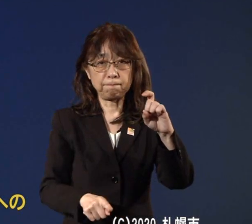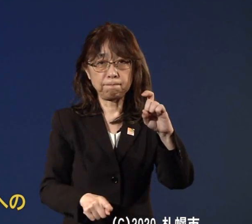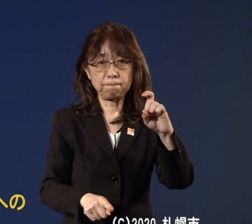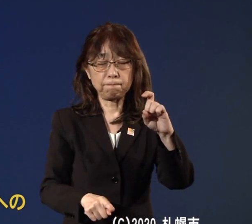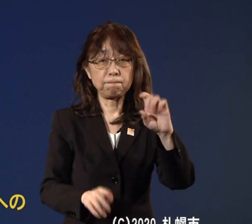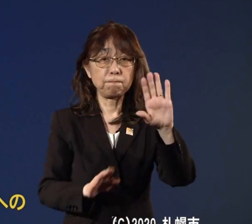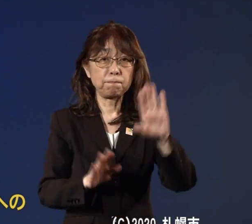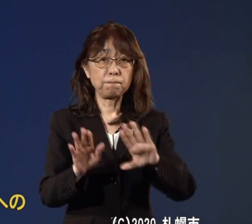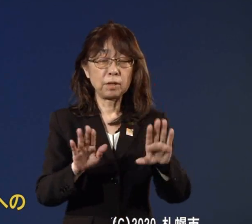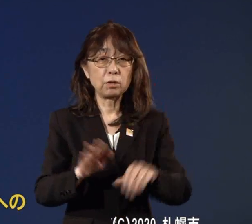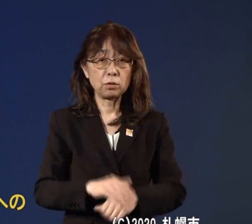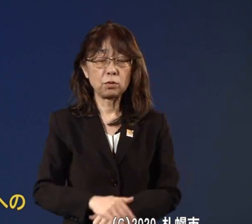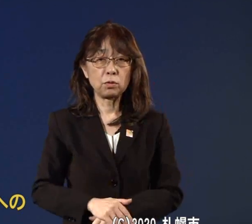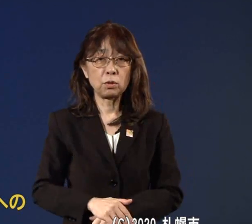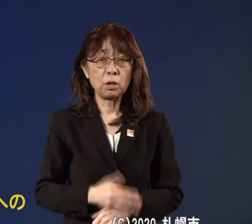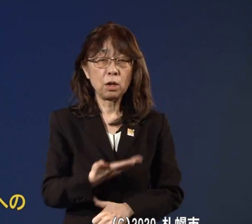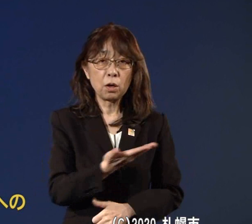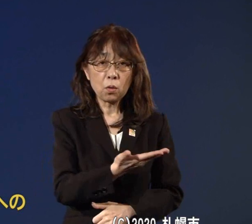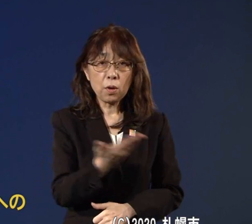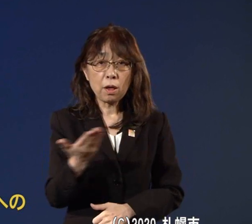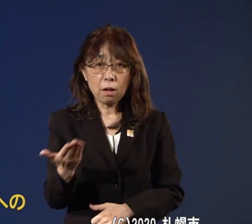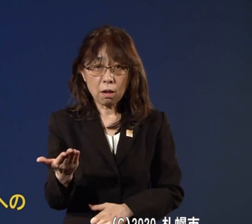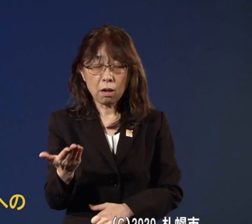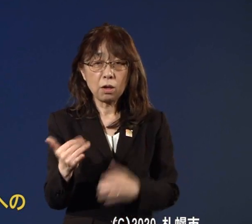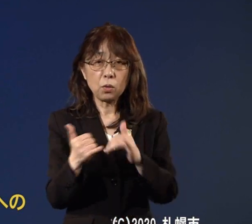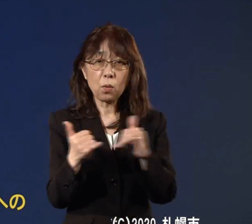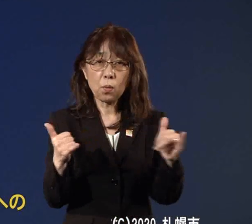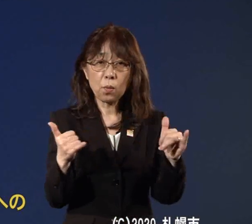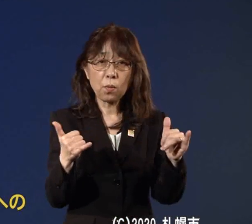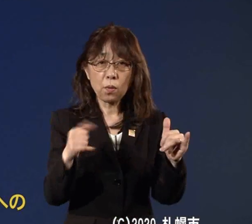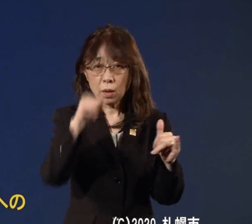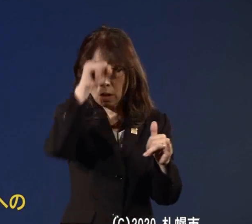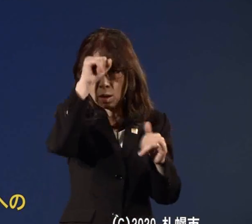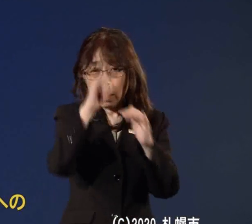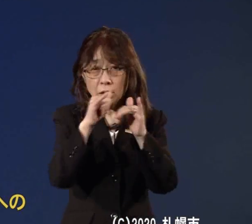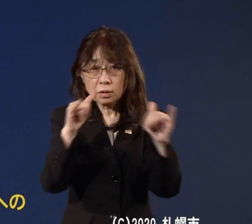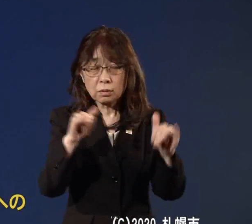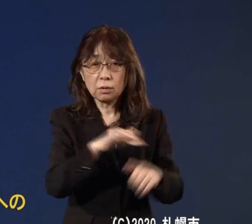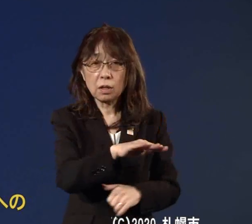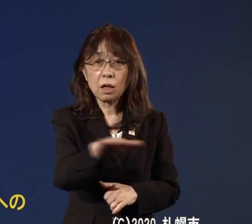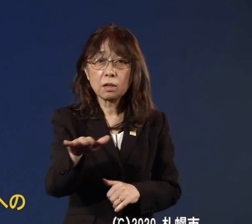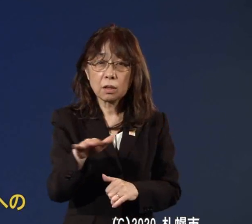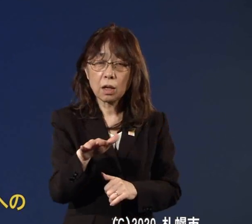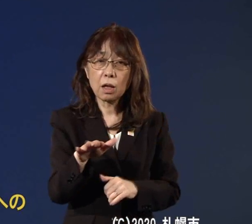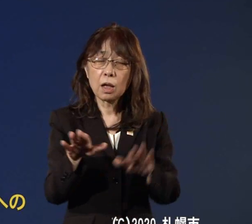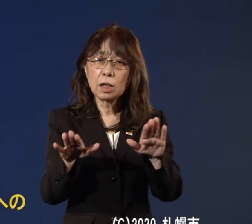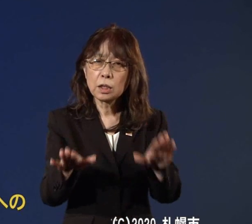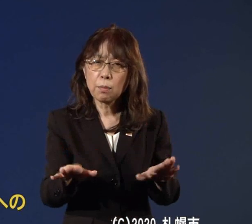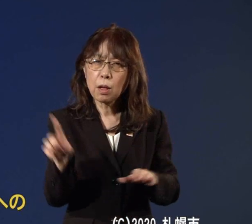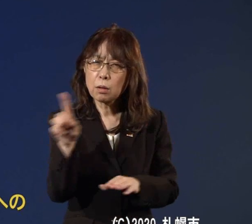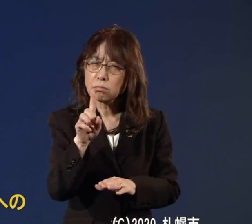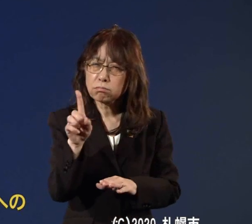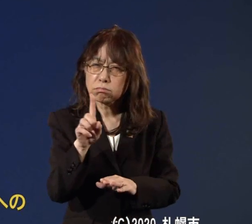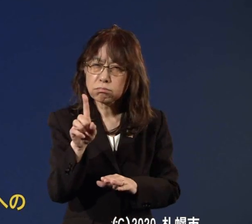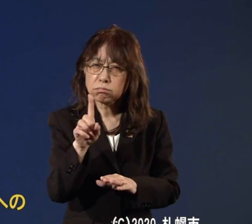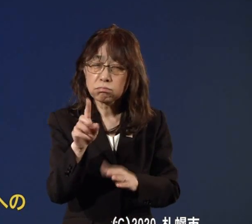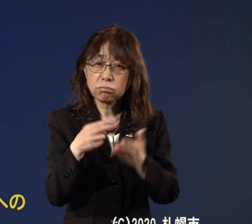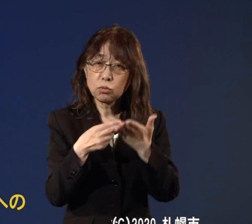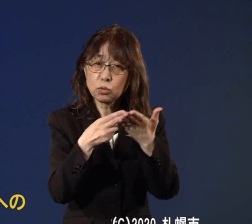これらの方が今どういうところに入院をされているのかというのが